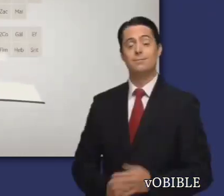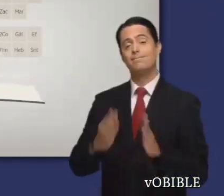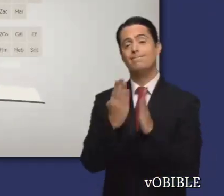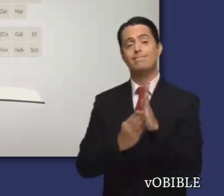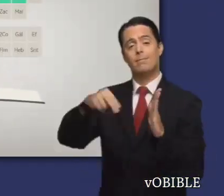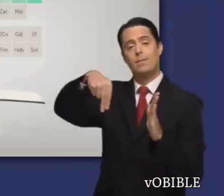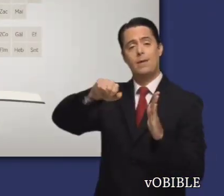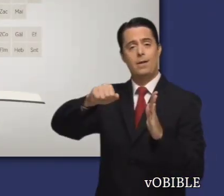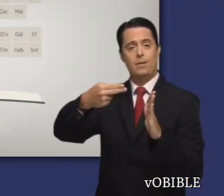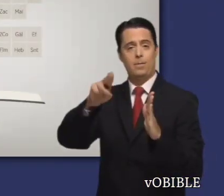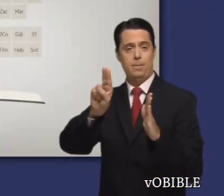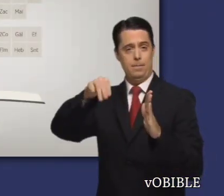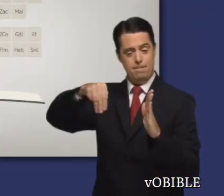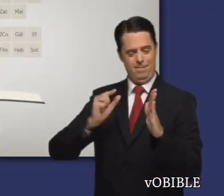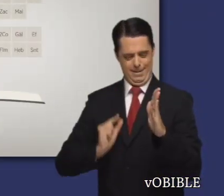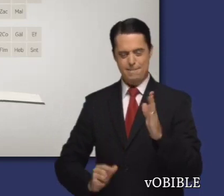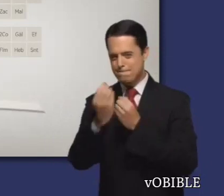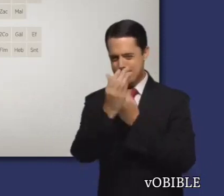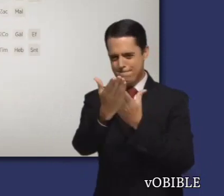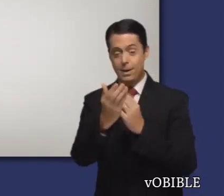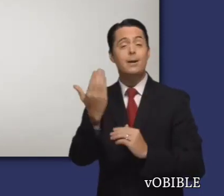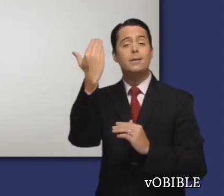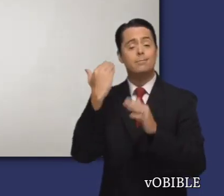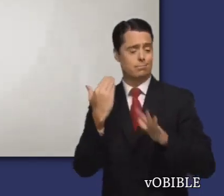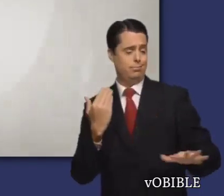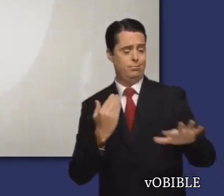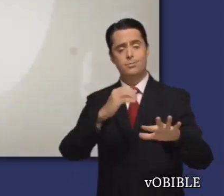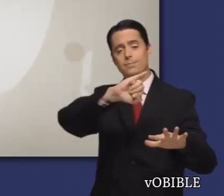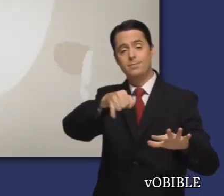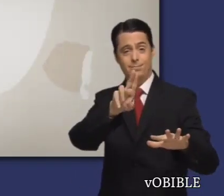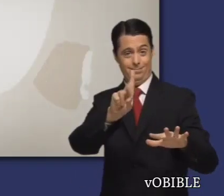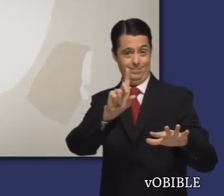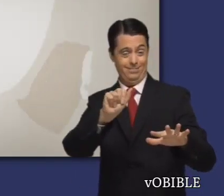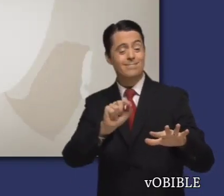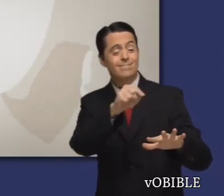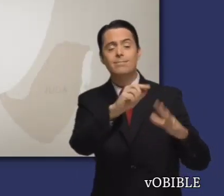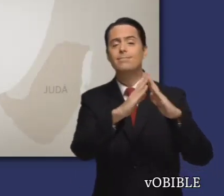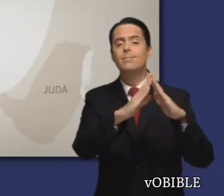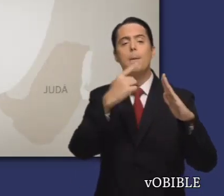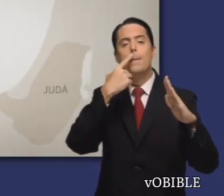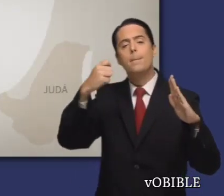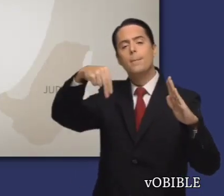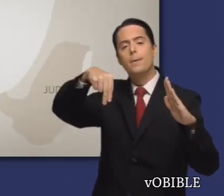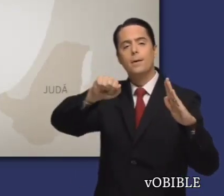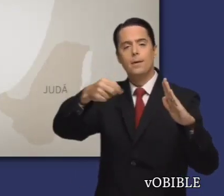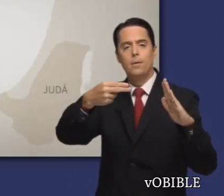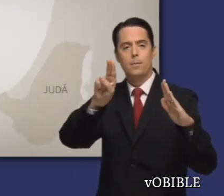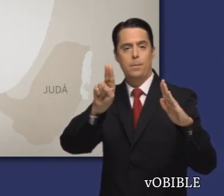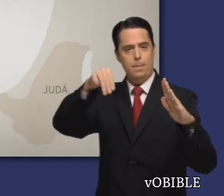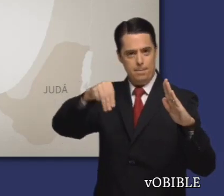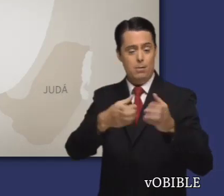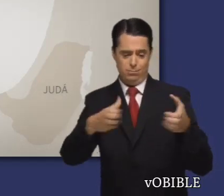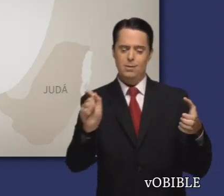Información sobre el libro de Nahum El profeta Nahum probablemente vivía en Judá cuando escribió el libro